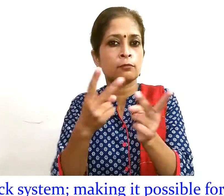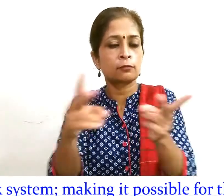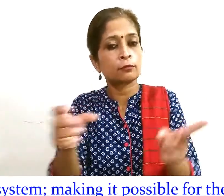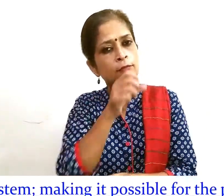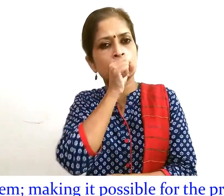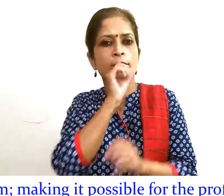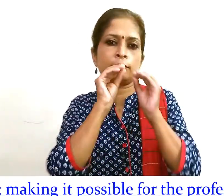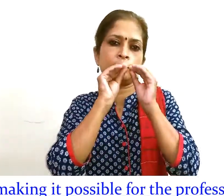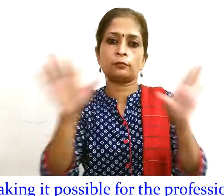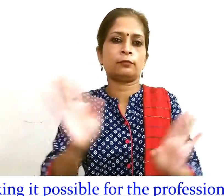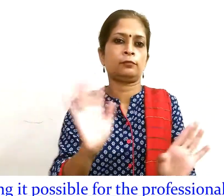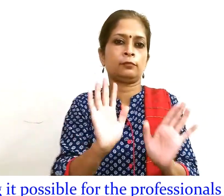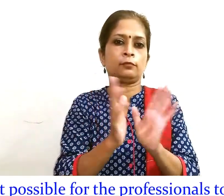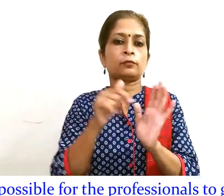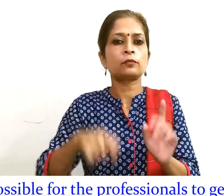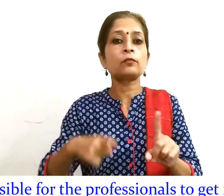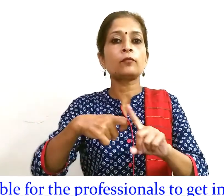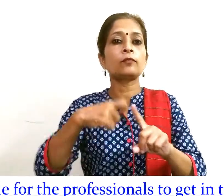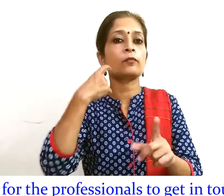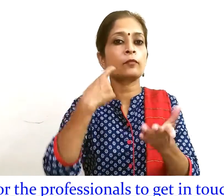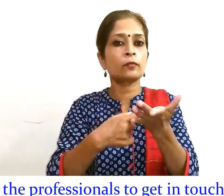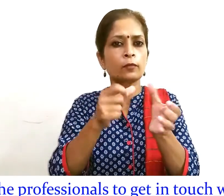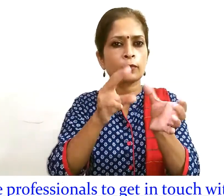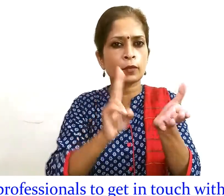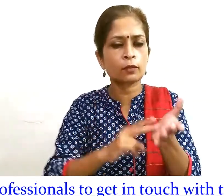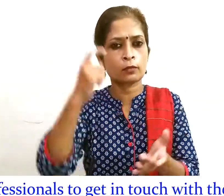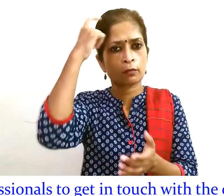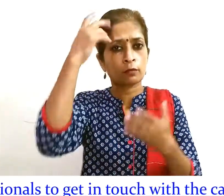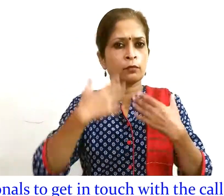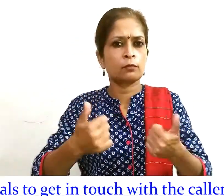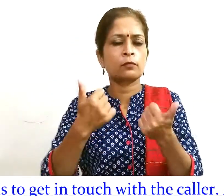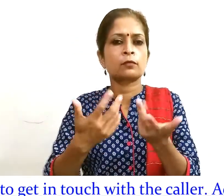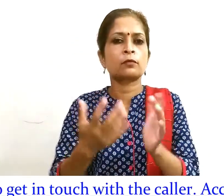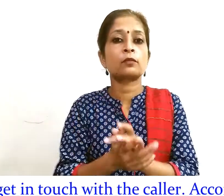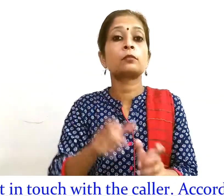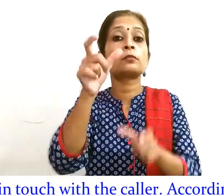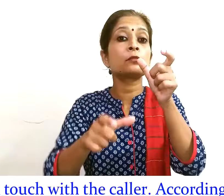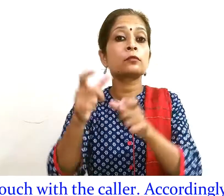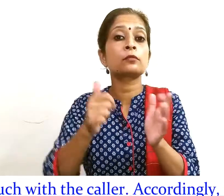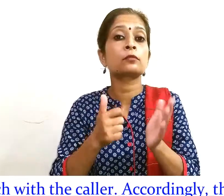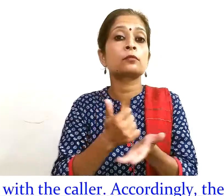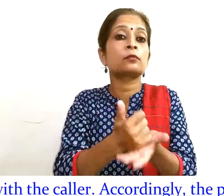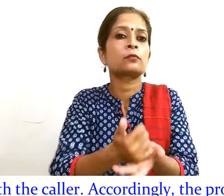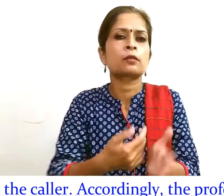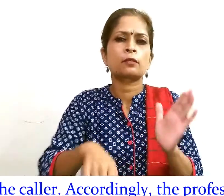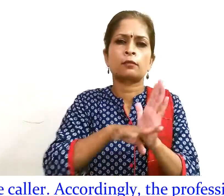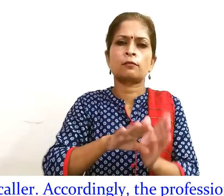कीरन मानसिक स्वास्थय पुनर्वास हेल्पलाइन के लिए मानव संसाधन, प्रथम स्थर की सहयता,